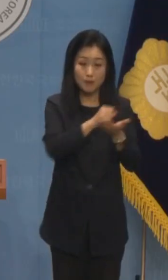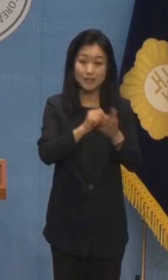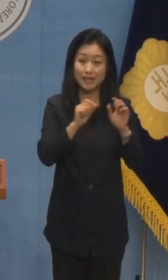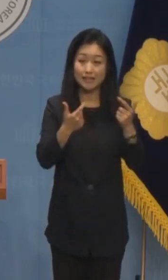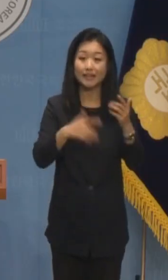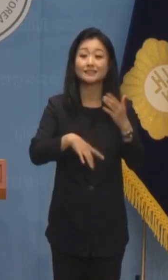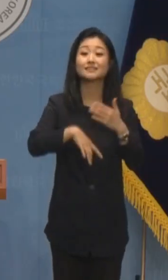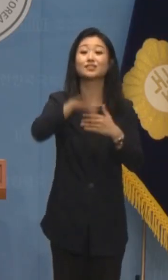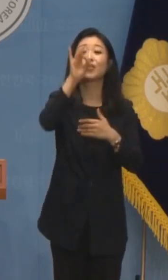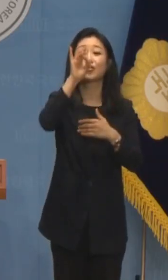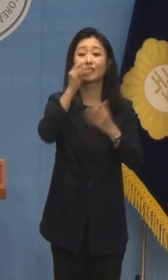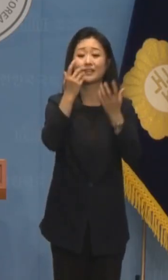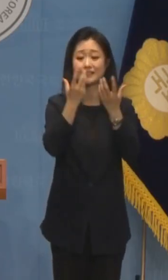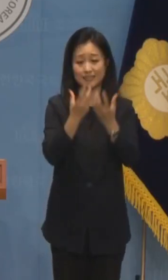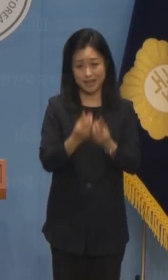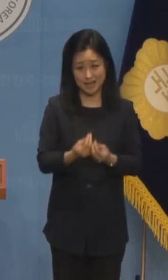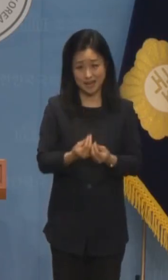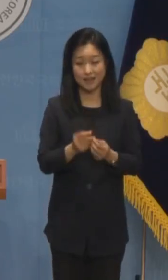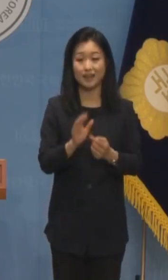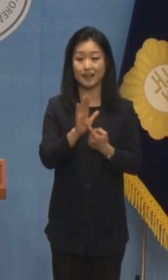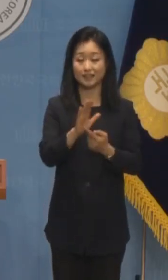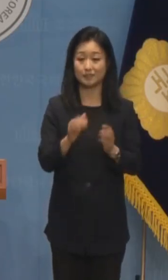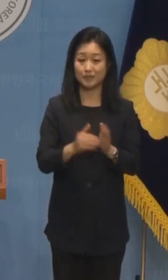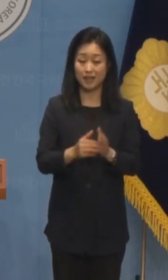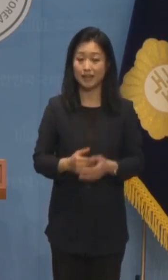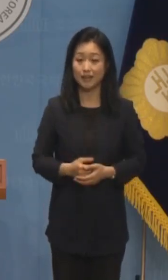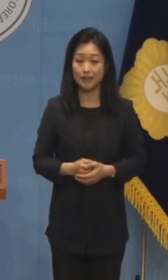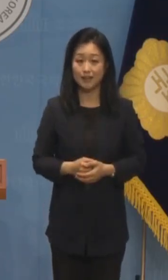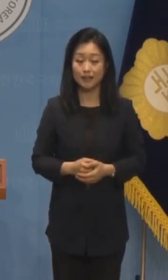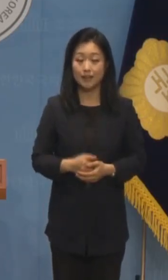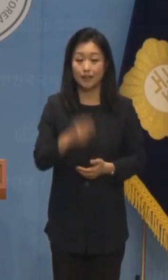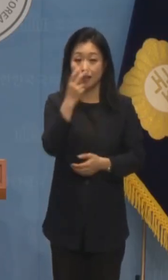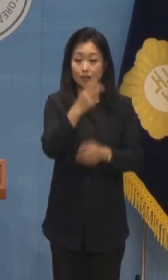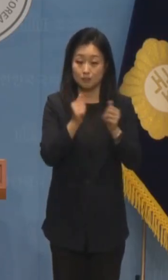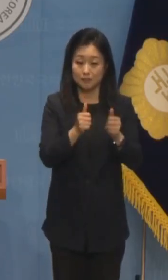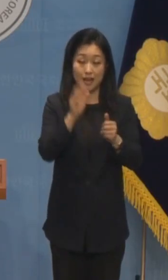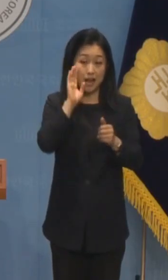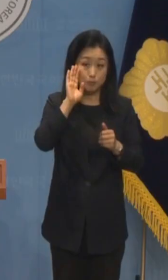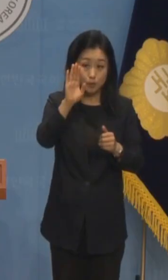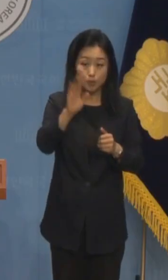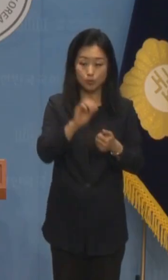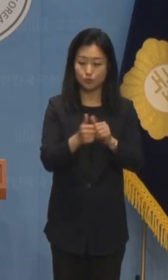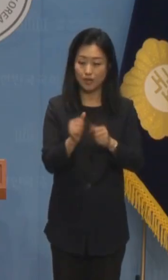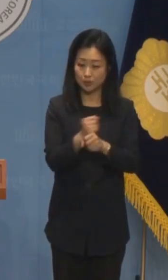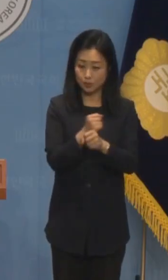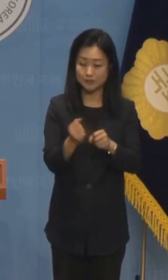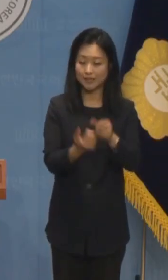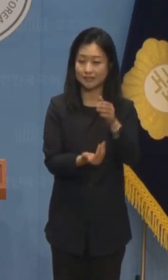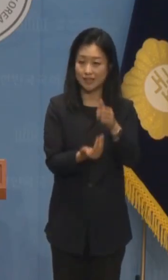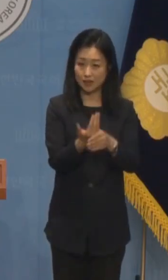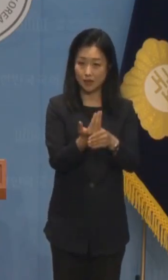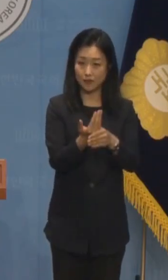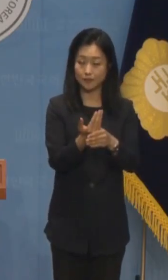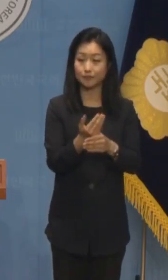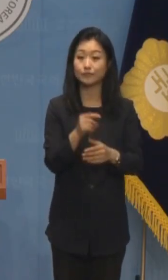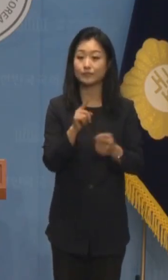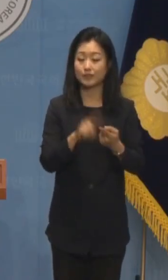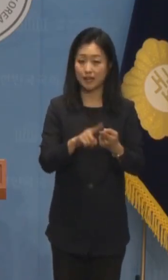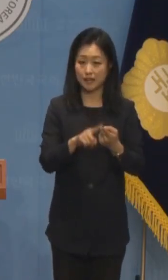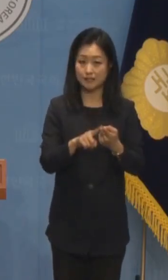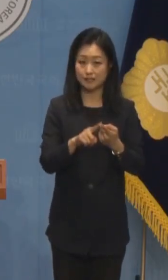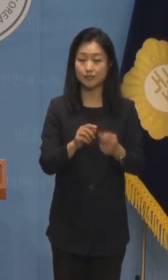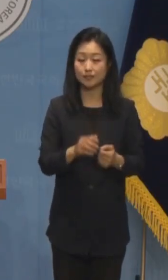첫 사례만 남겼습니다. 검찰은 앞으로도 도이치모터스 주가 조작 연루라는 큰